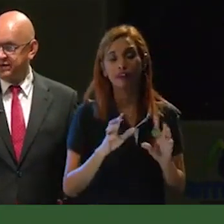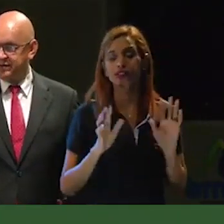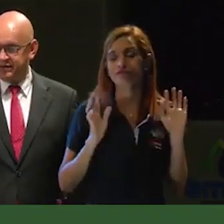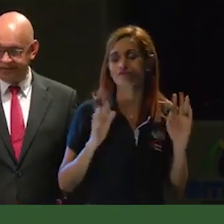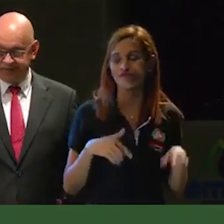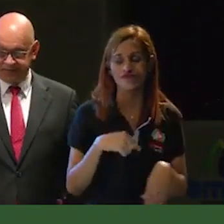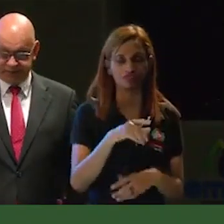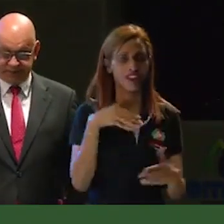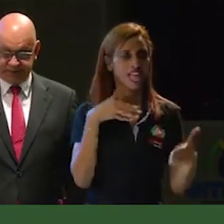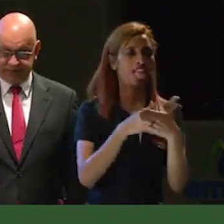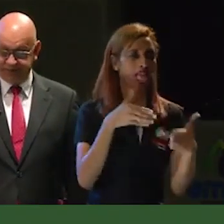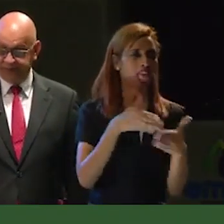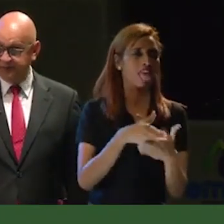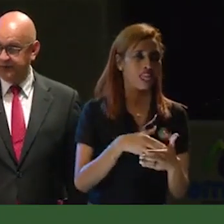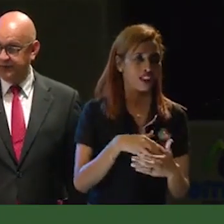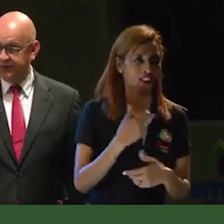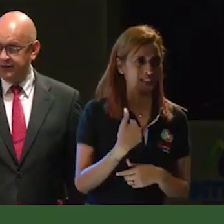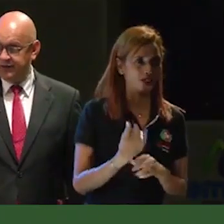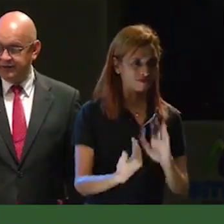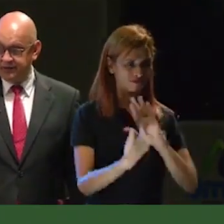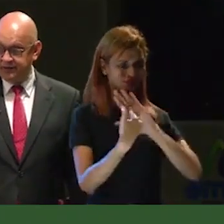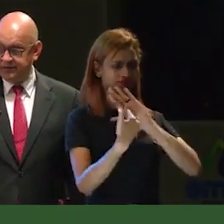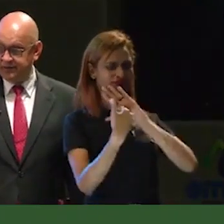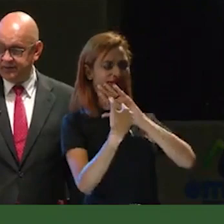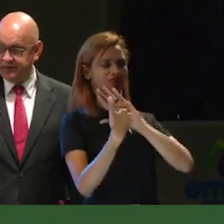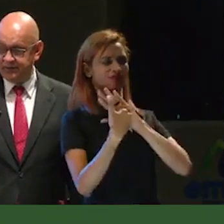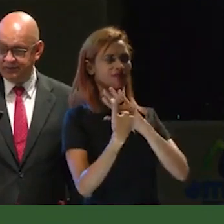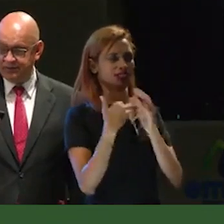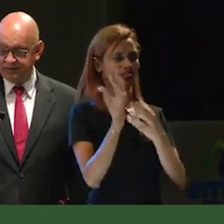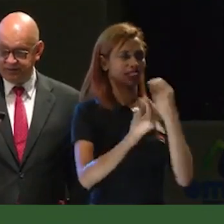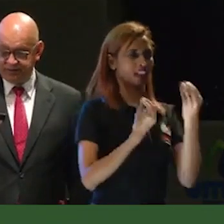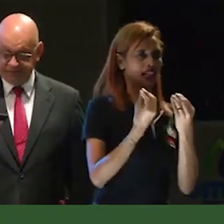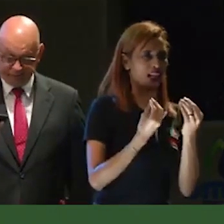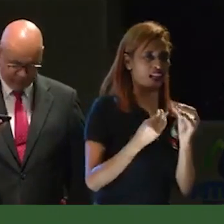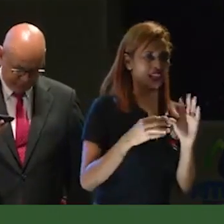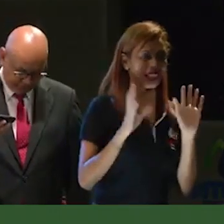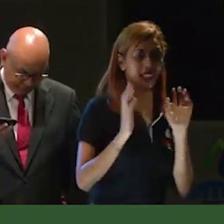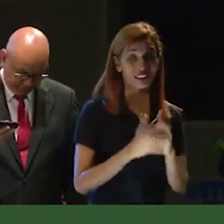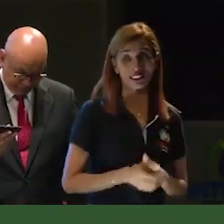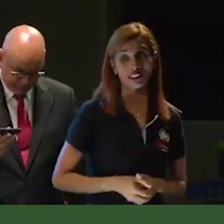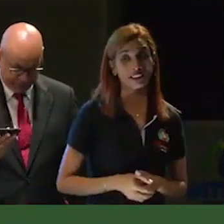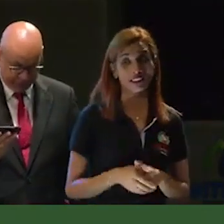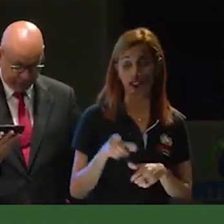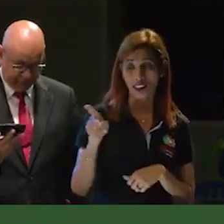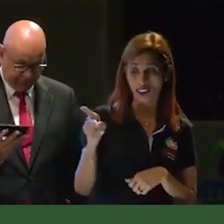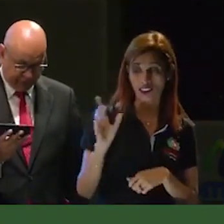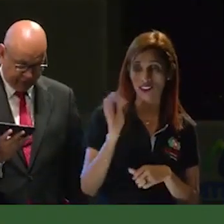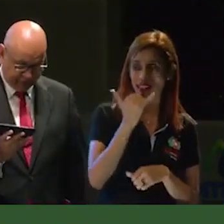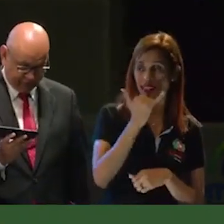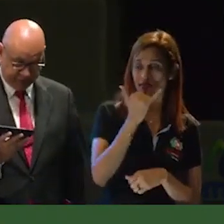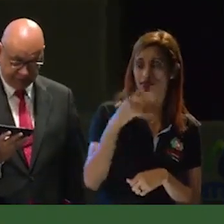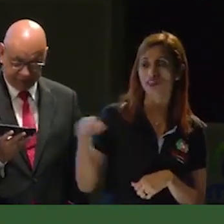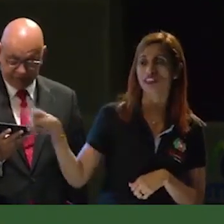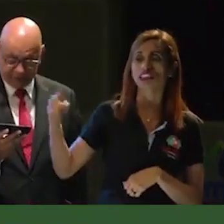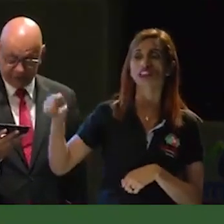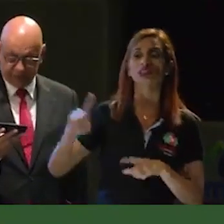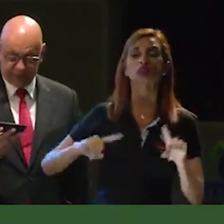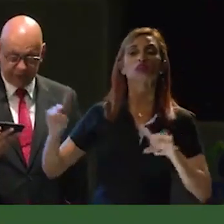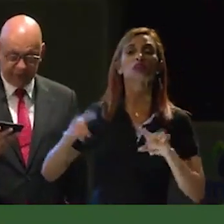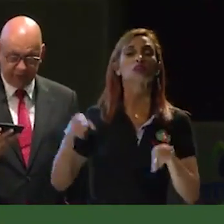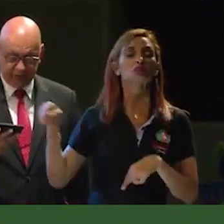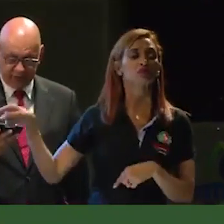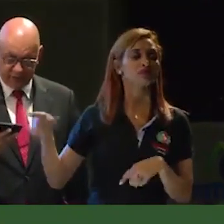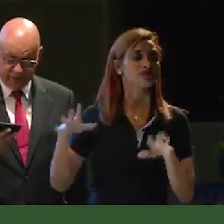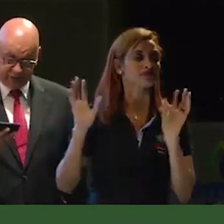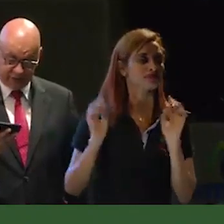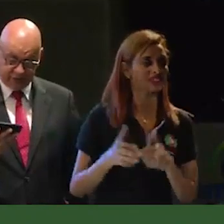opositores a Luis Alberto Balcero, a esta administración, es que Luis Alberto Balcero y su gerente, Curvas Quipatiño,